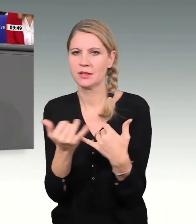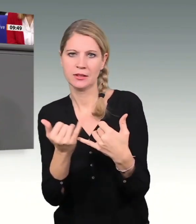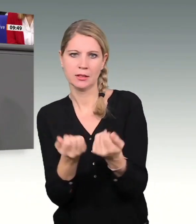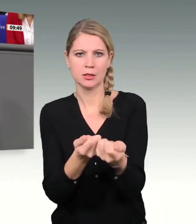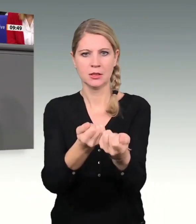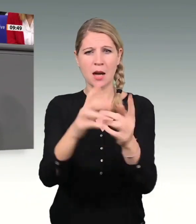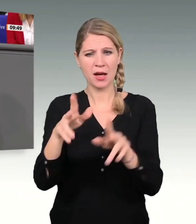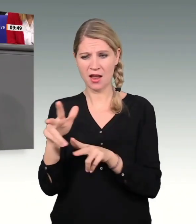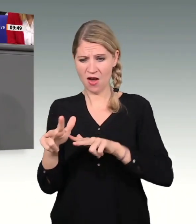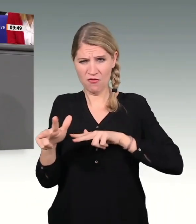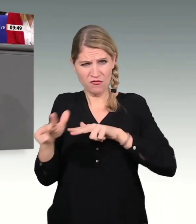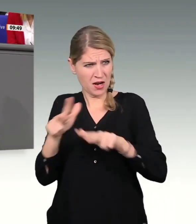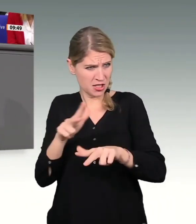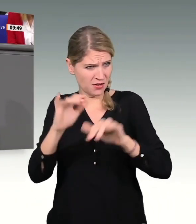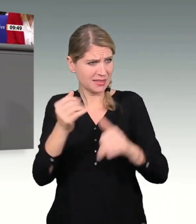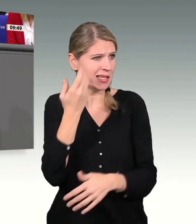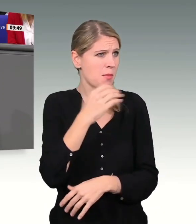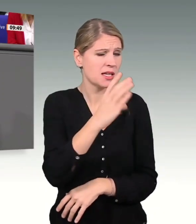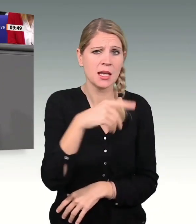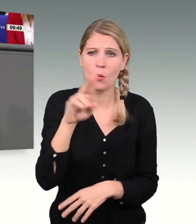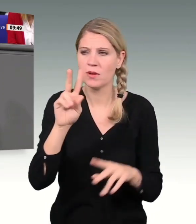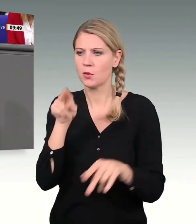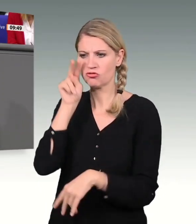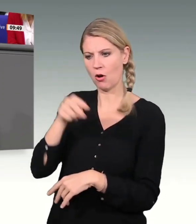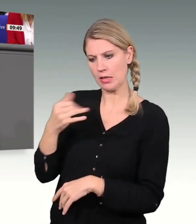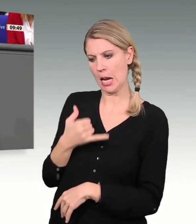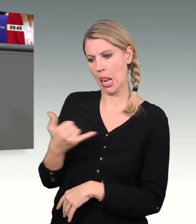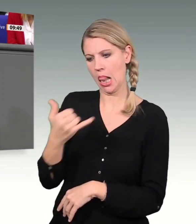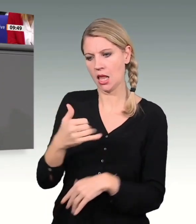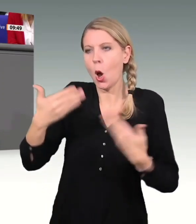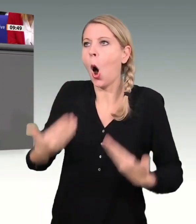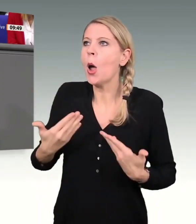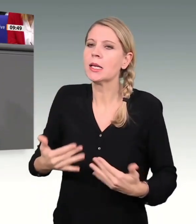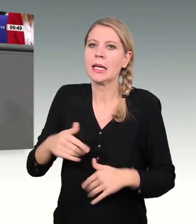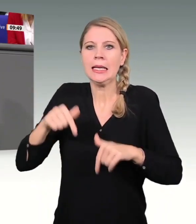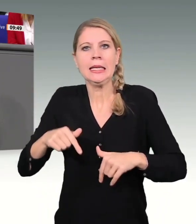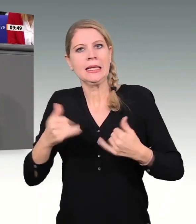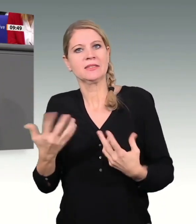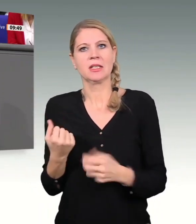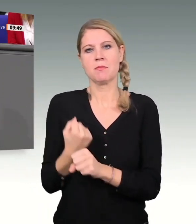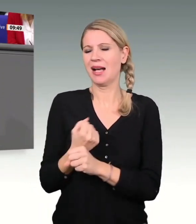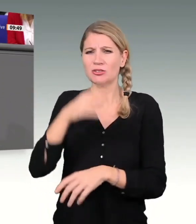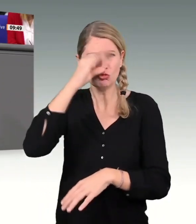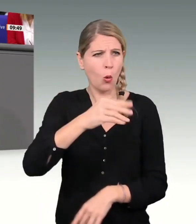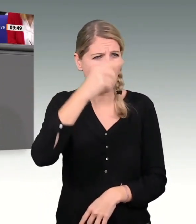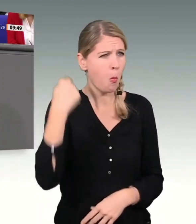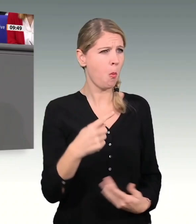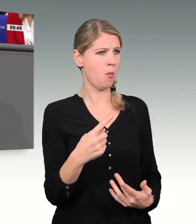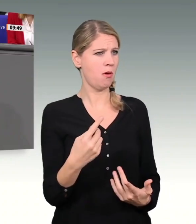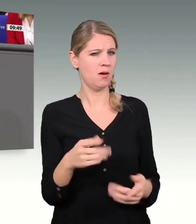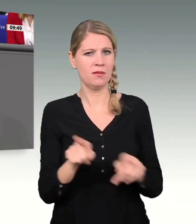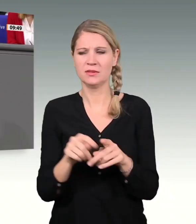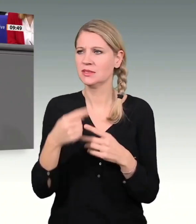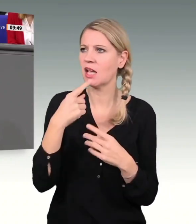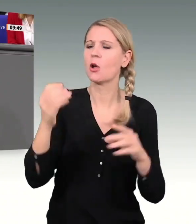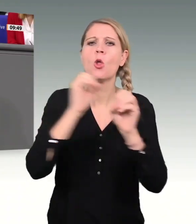getan haben, auf Jährlichkeit zu gucken, zu gucken, was mache ich heute und jetzt, ist genauso dumm wie der Ansatz zu sagen, ich bin für null Neuverschuldung.